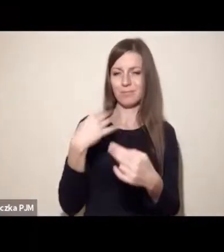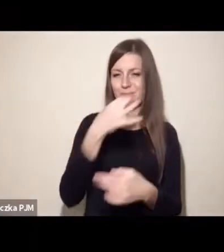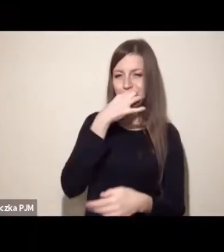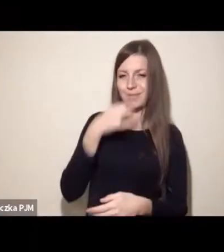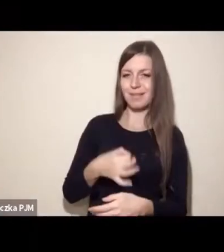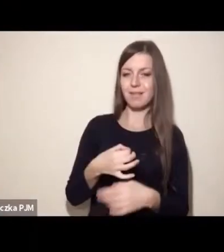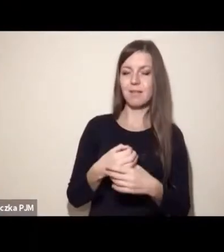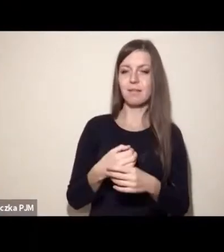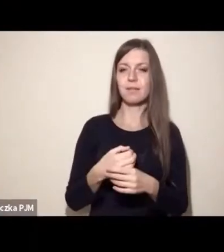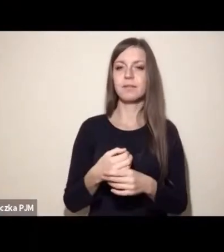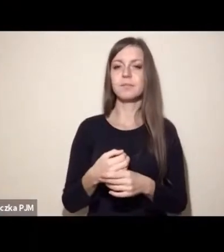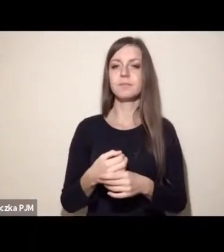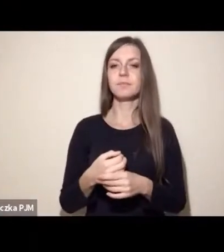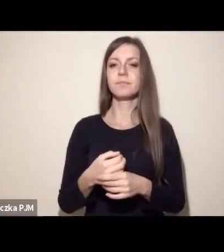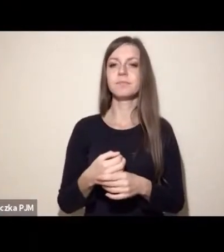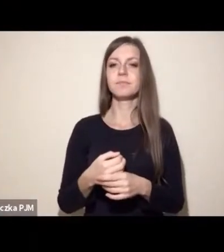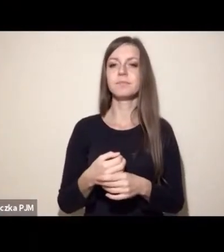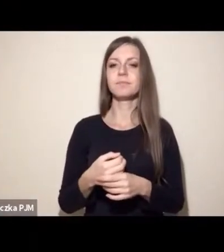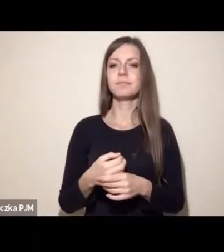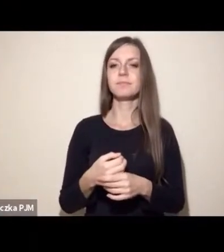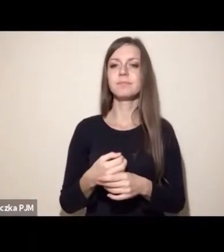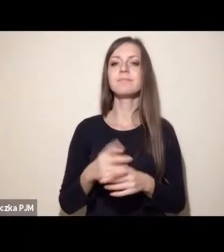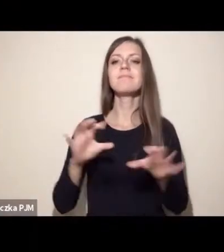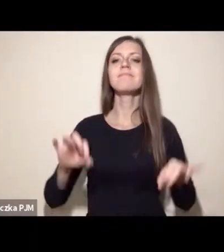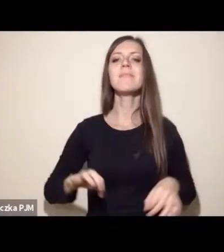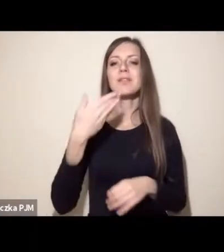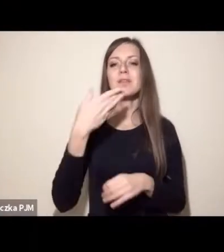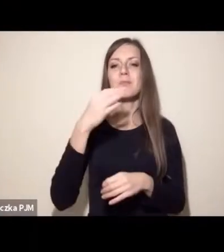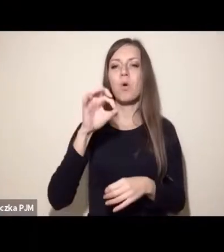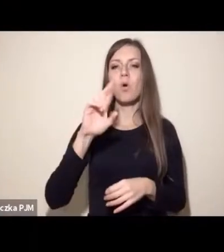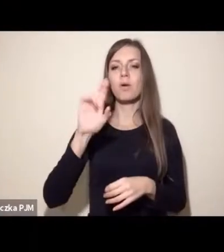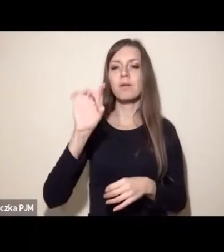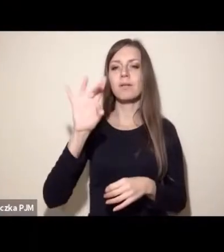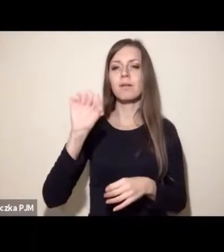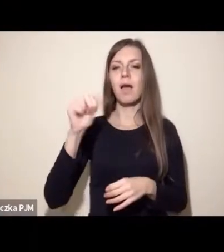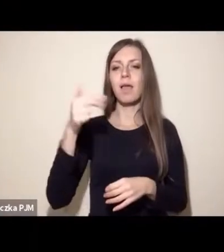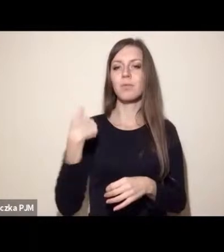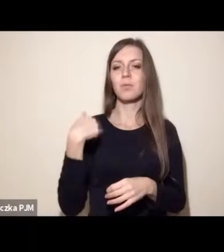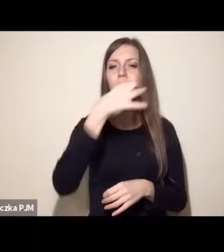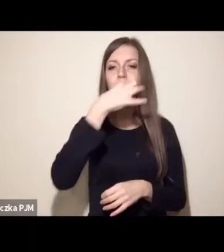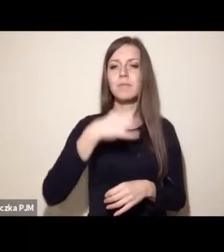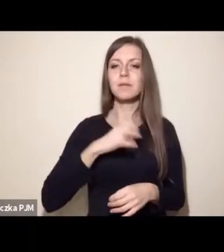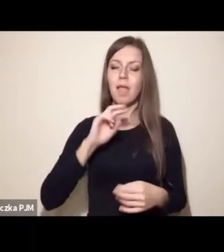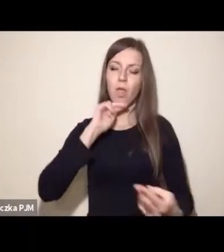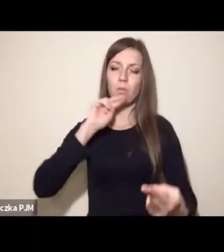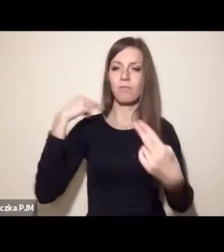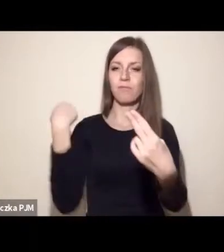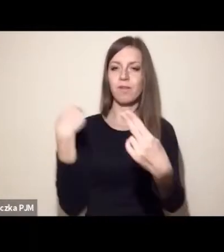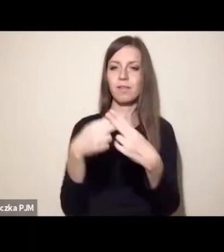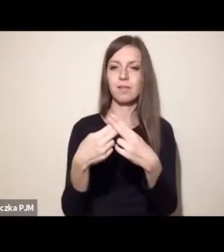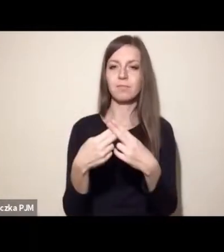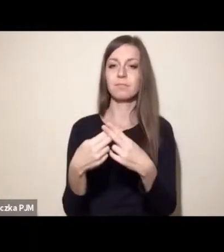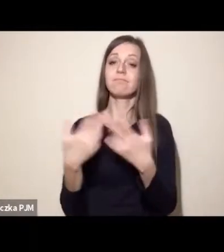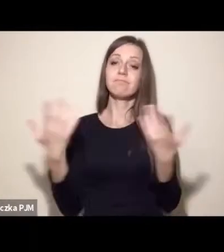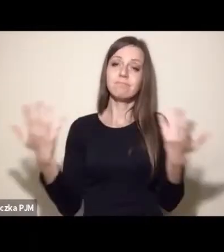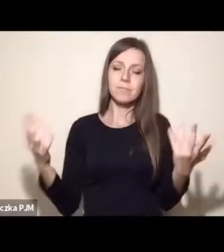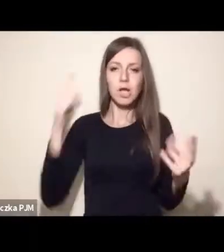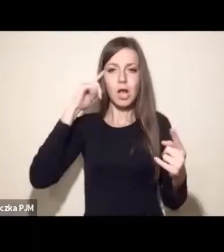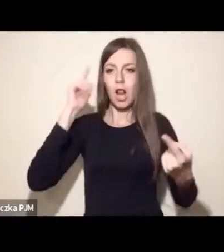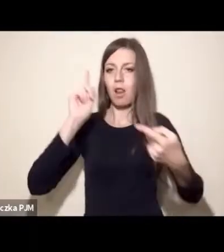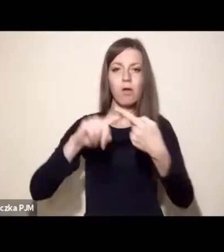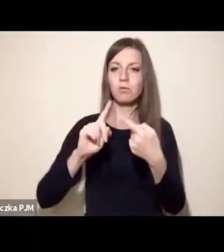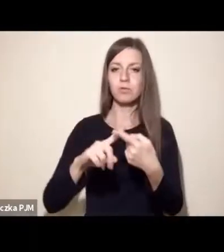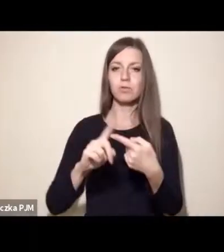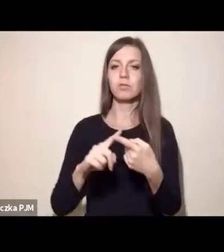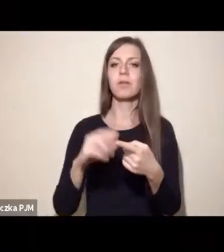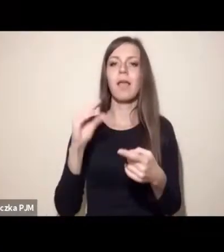które mi pani Morgan zadała. Więc odpowiedź jest, że logicznie i